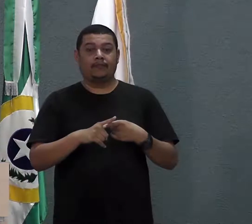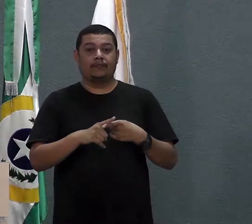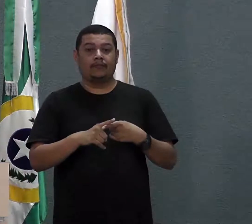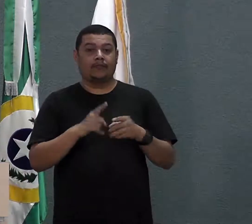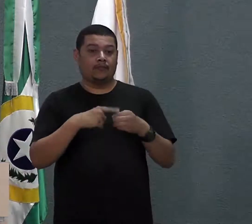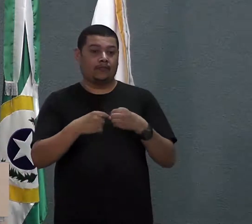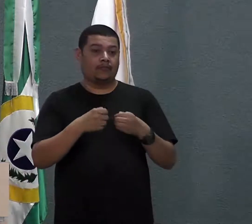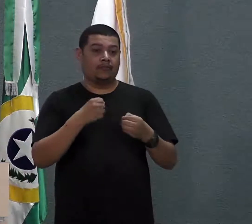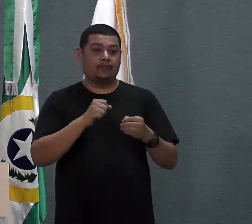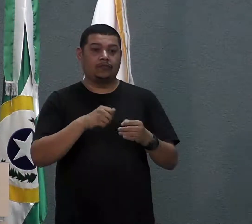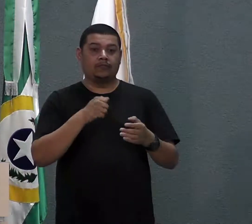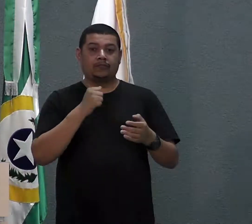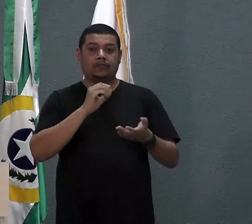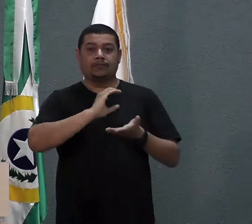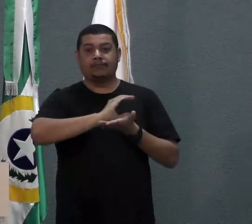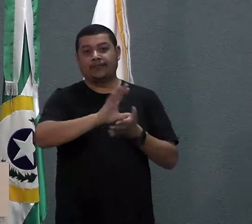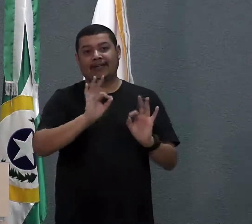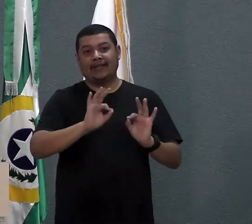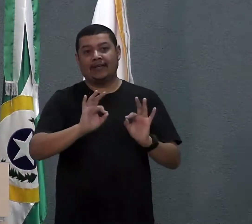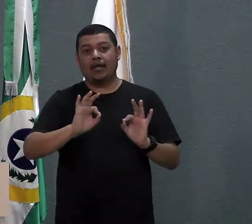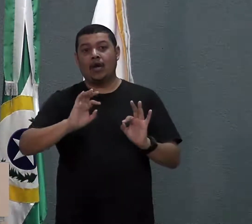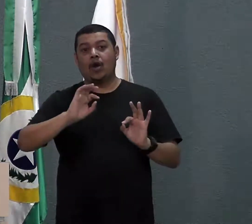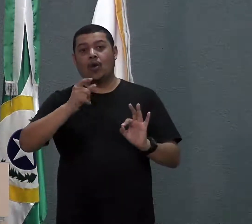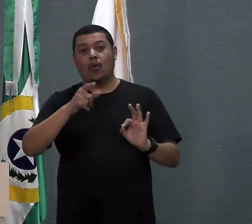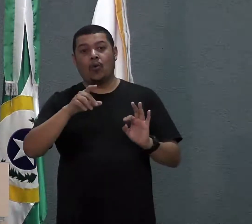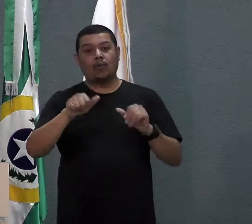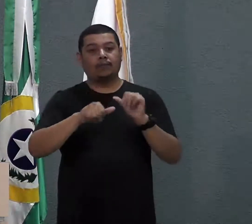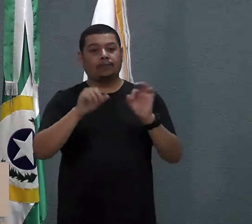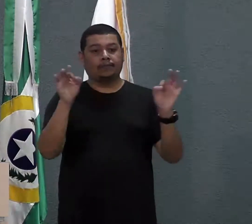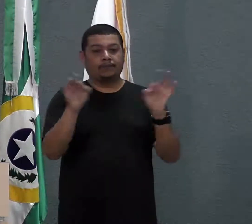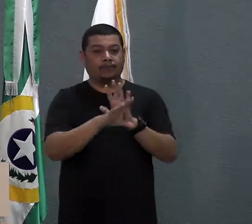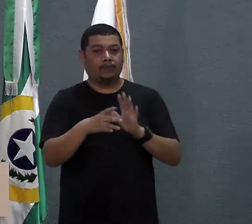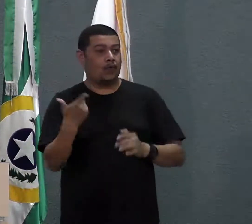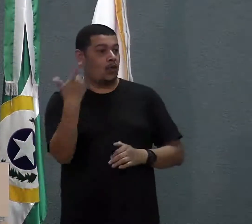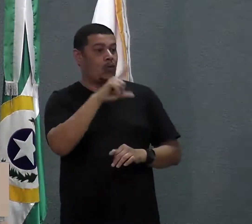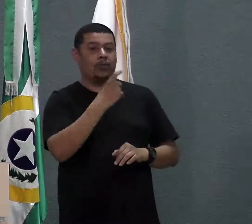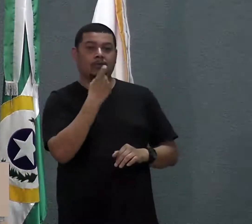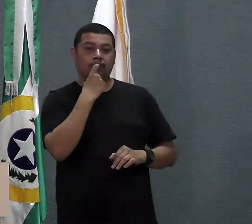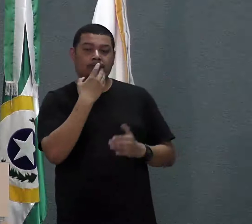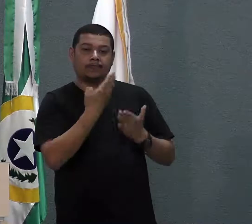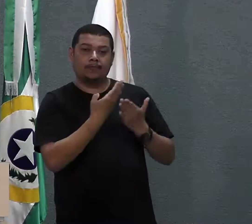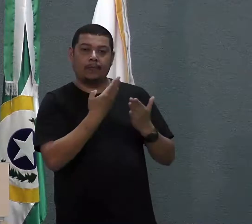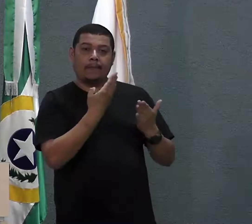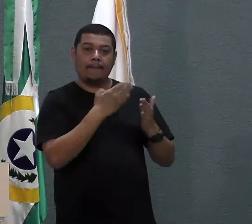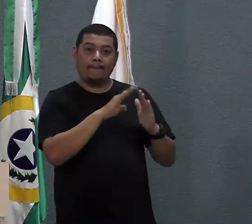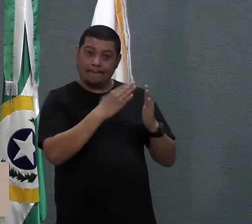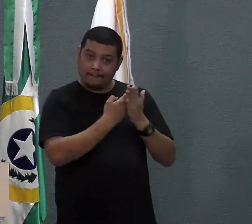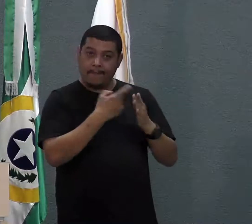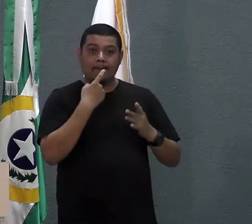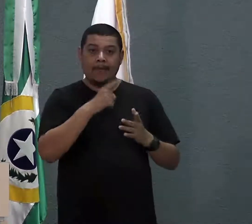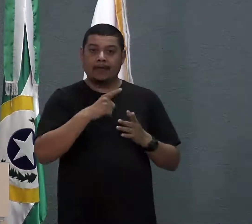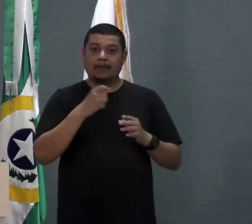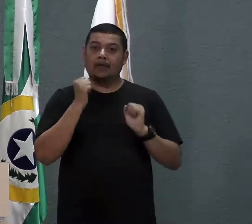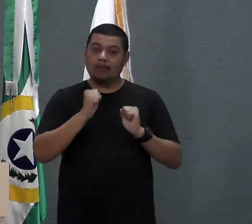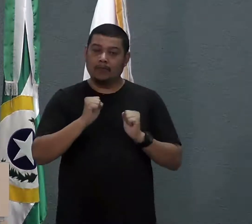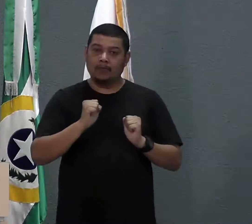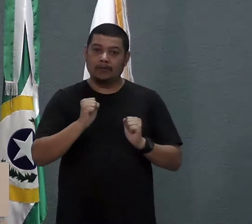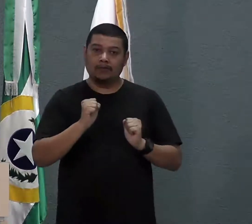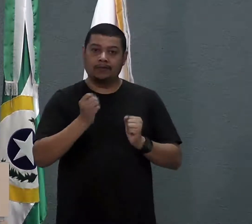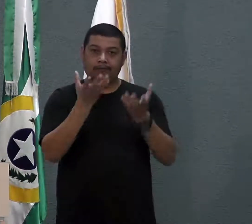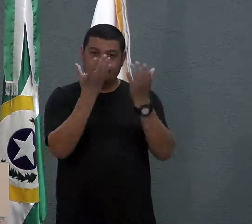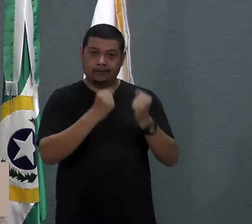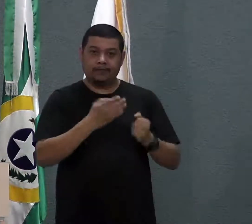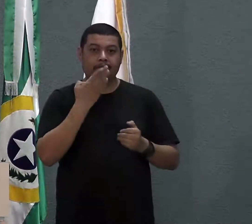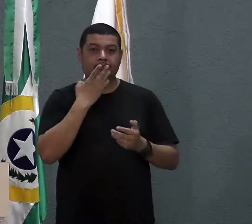ou, de repente, migrar para uma escola mais próxima que esteja em mais condições de receber essas crianças e dar